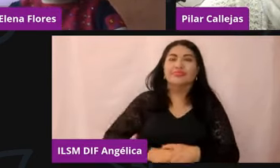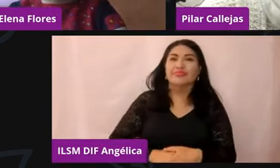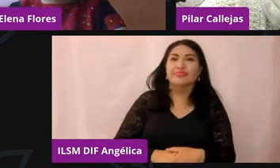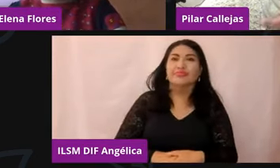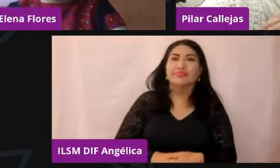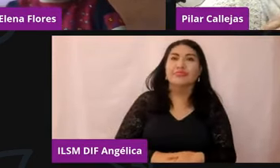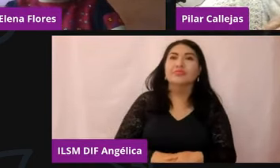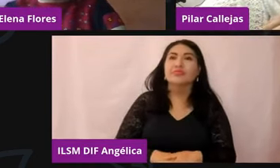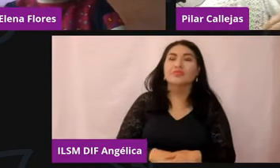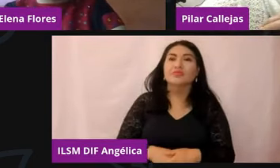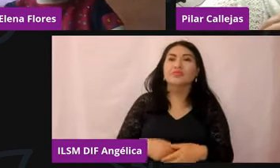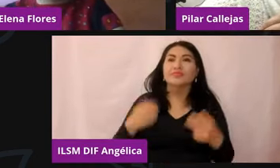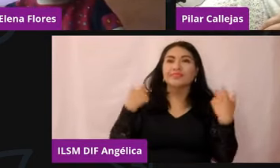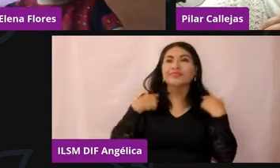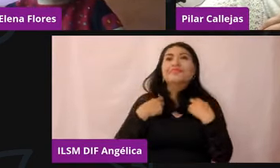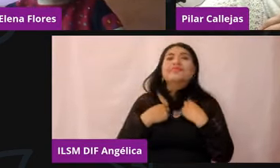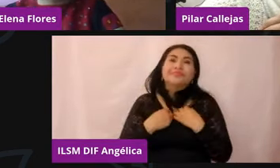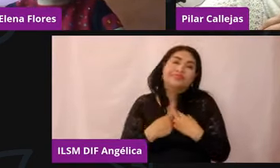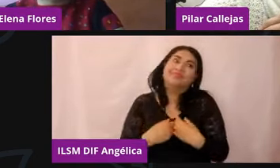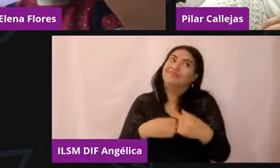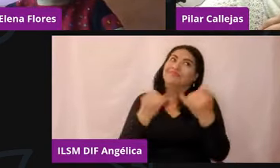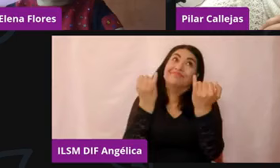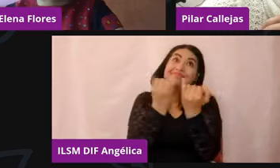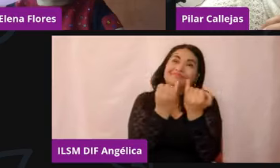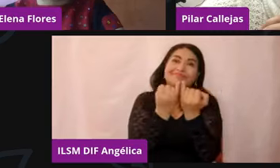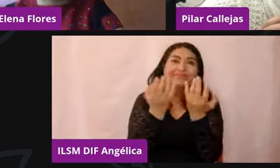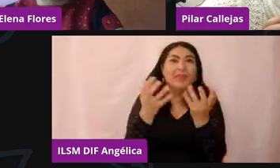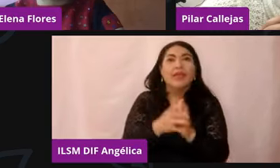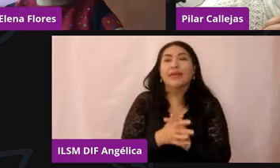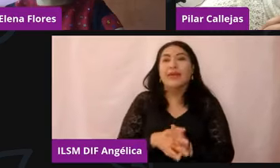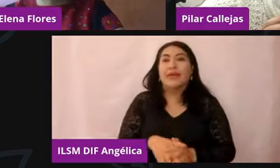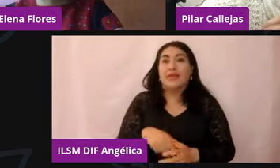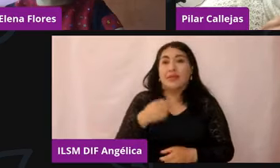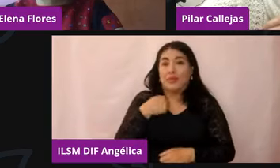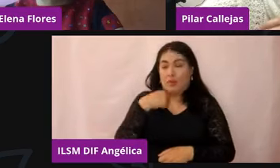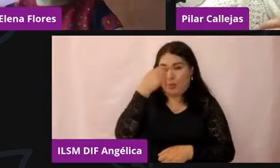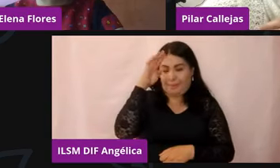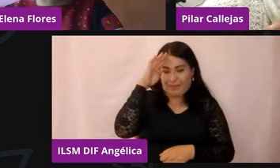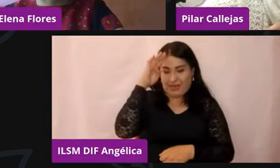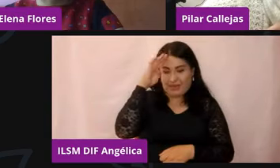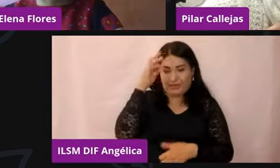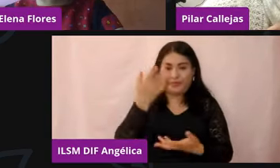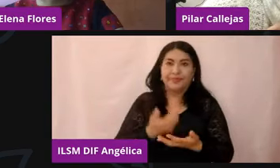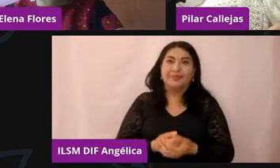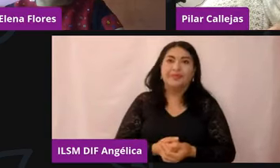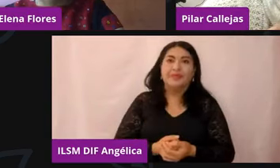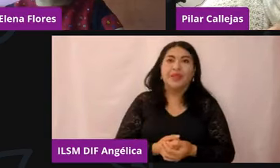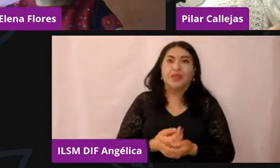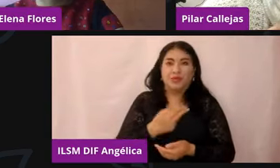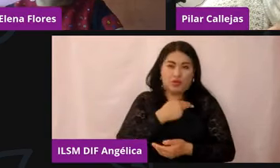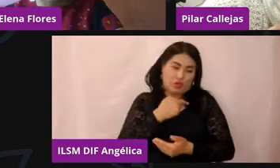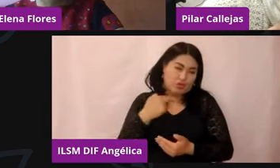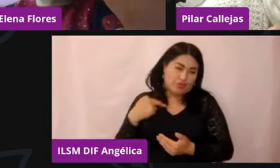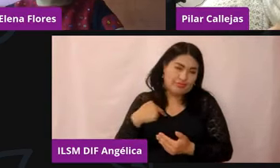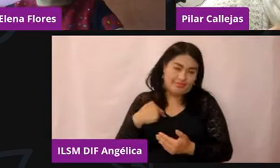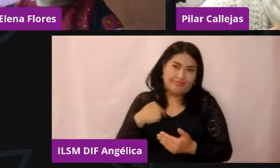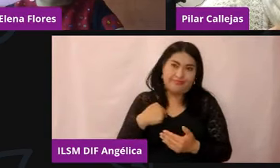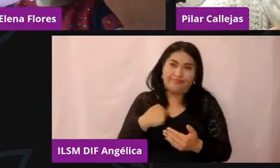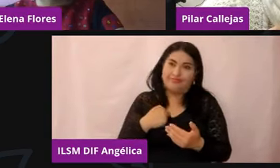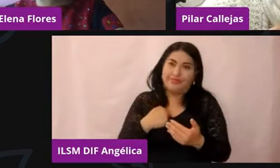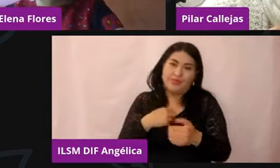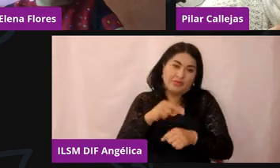Pues, igual, o sea, yo creo que una de las cosas que vamos aprendiendo en nuestra profesión